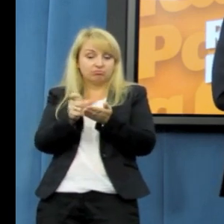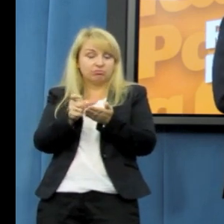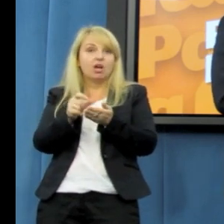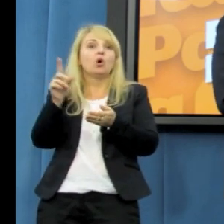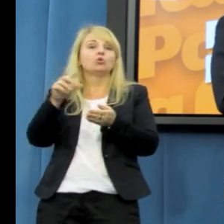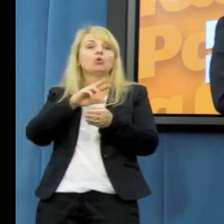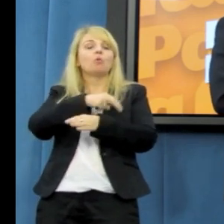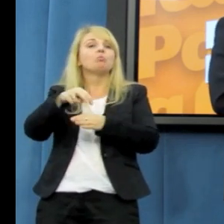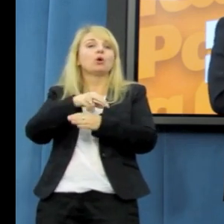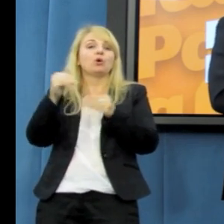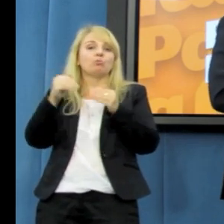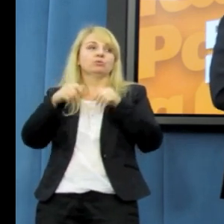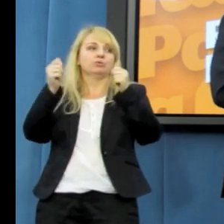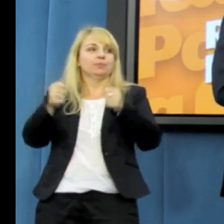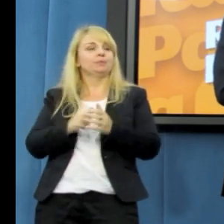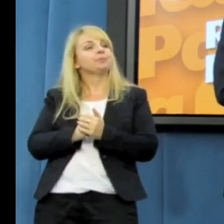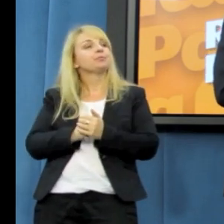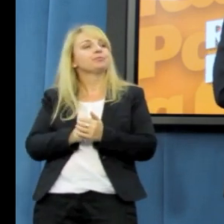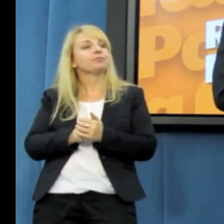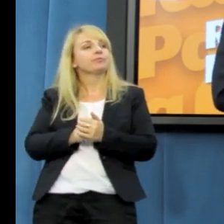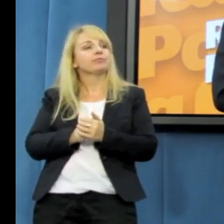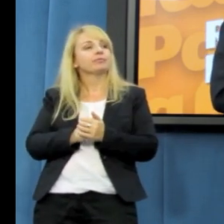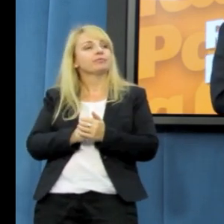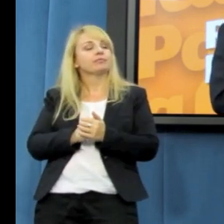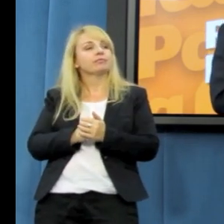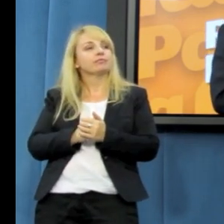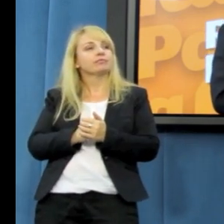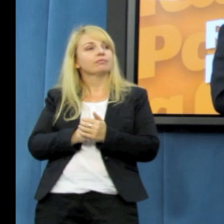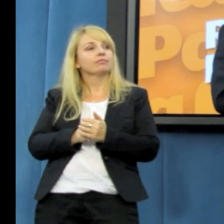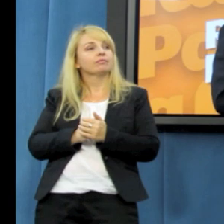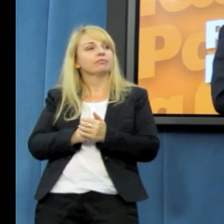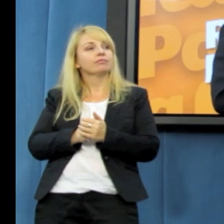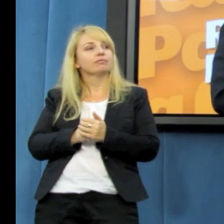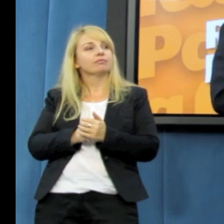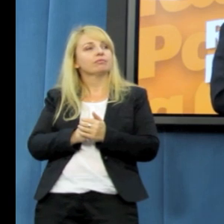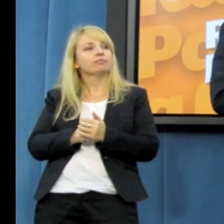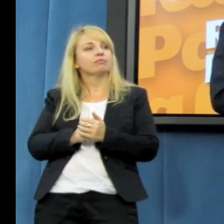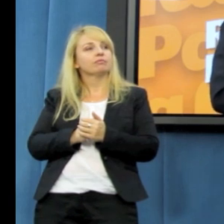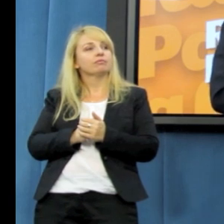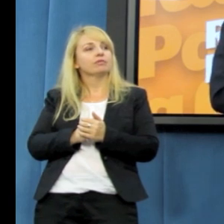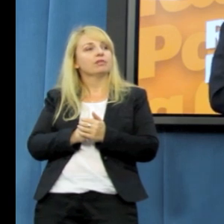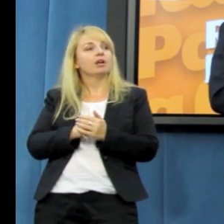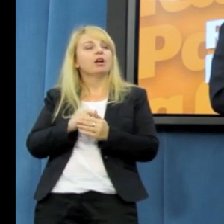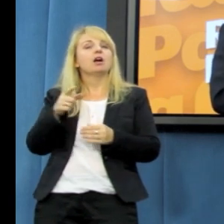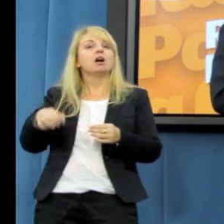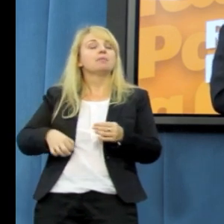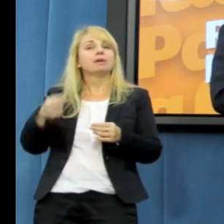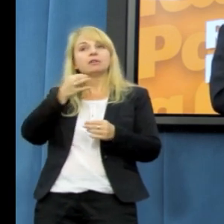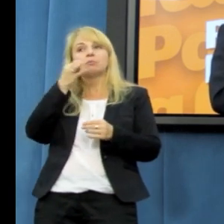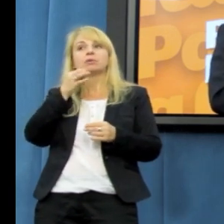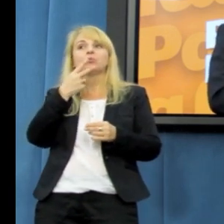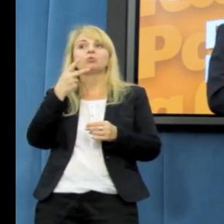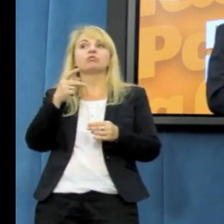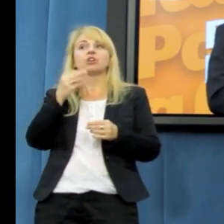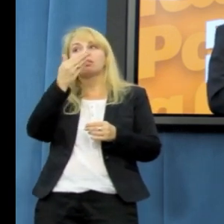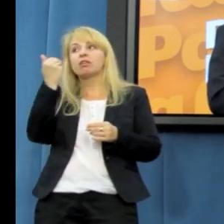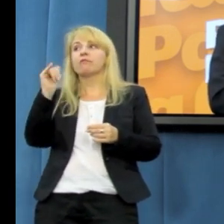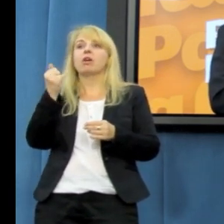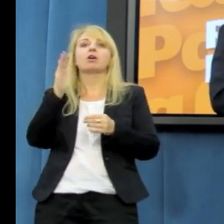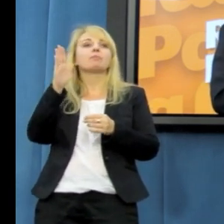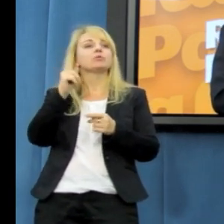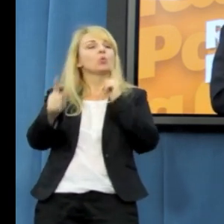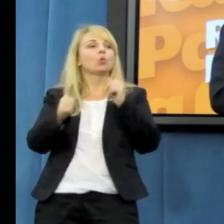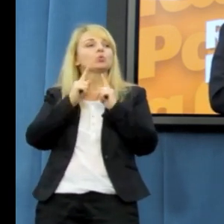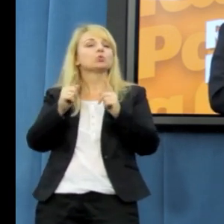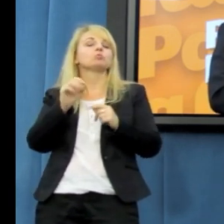Pan przyzwyczaił na pytanie Kołorzenka, powiedział, że nie wie Pan, o czym będziecie rozmawiać z premierem Pawlakiem. tymczasem serdełna